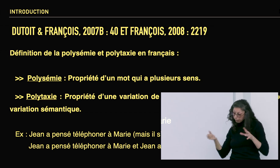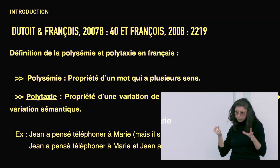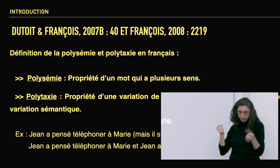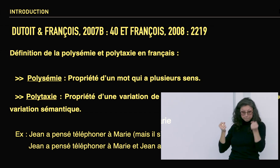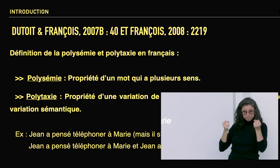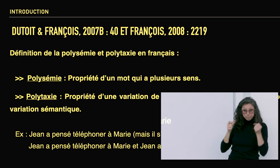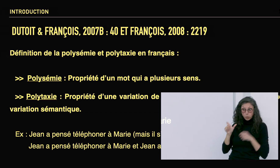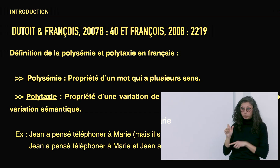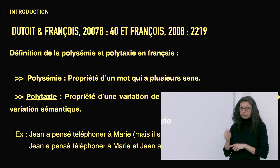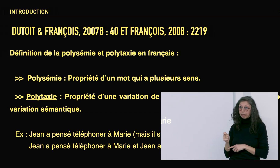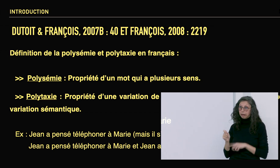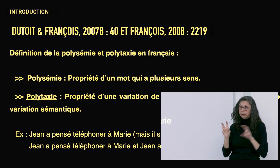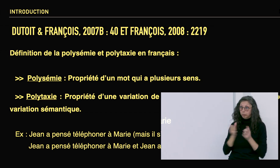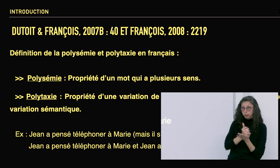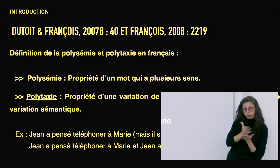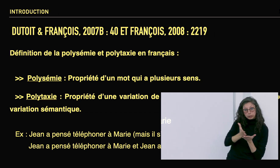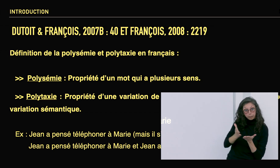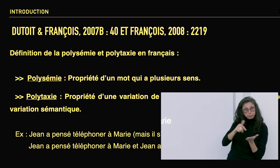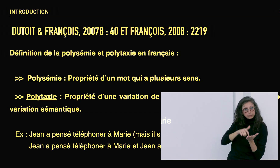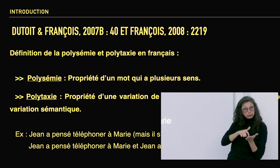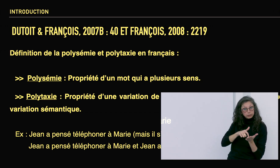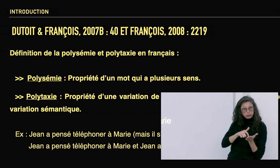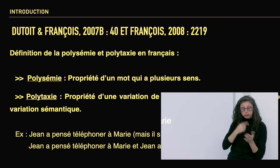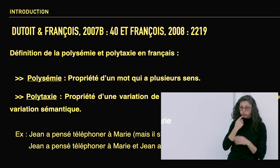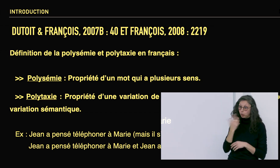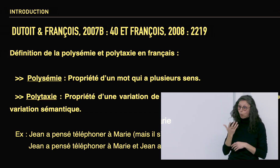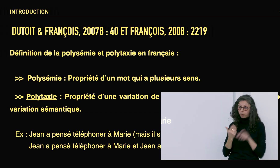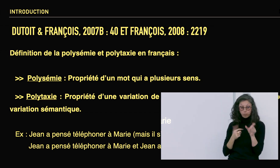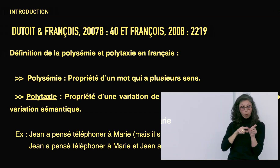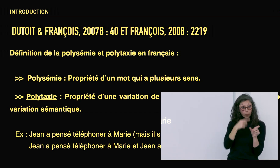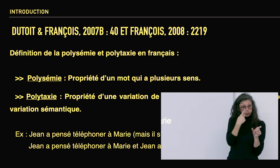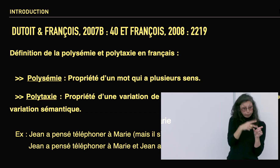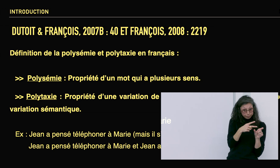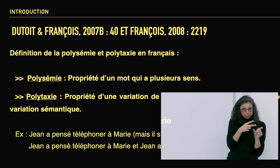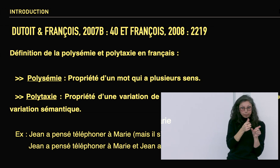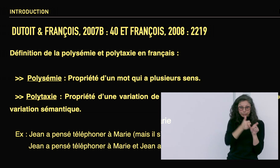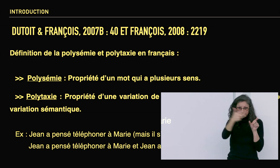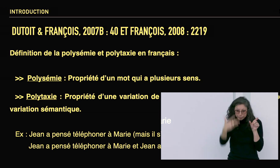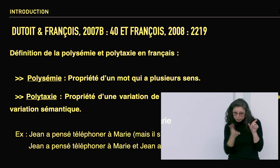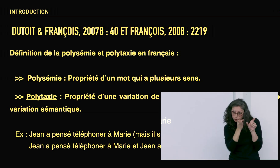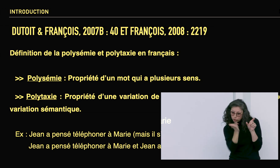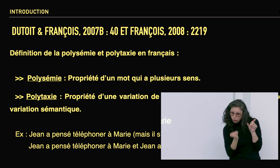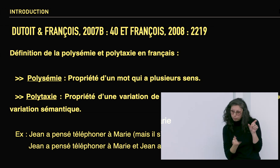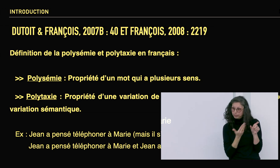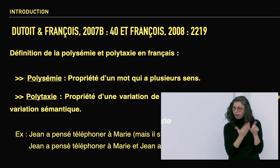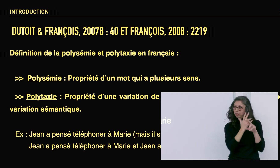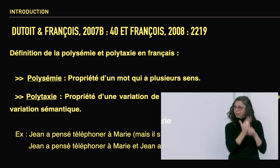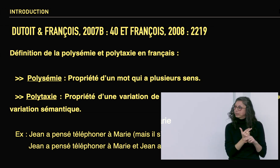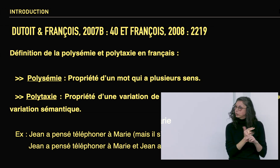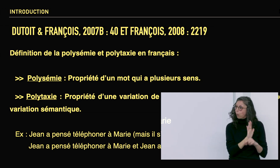articles seuls, dans lesquels j'ai pu prendre vraiment des notions clés autour de la polysémie, autour de la définition de cette